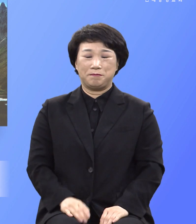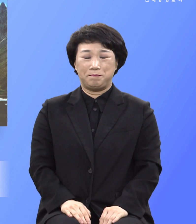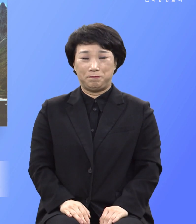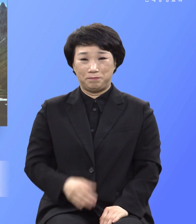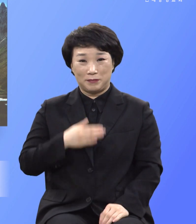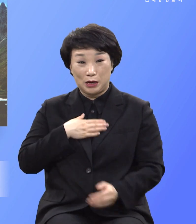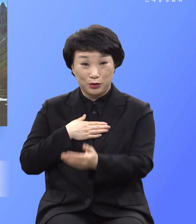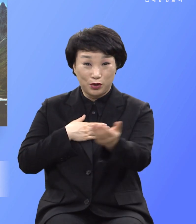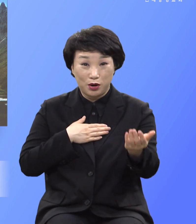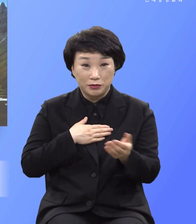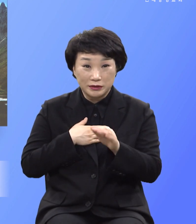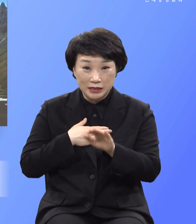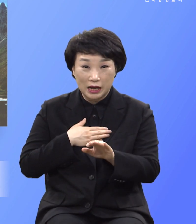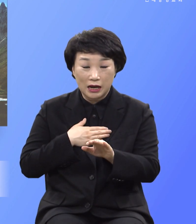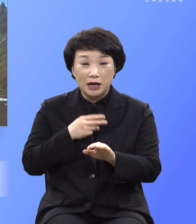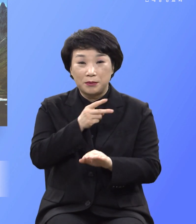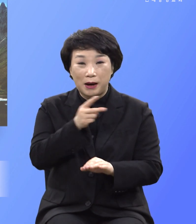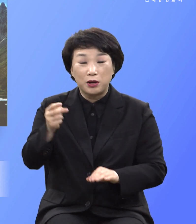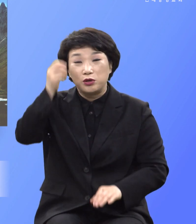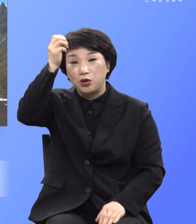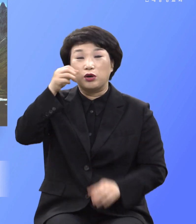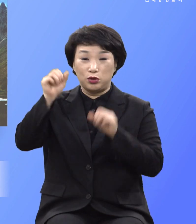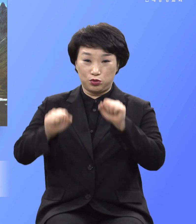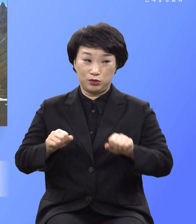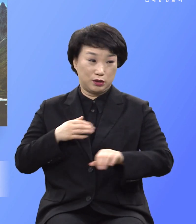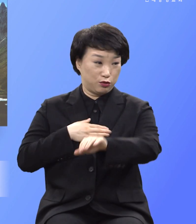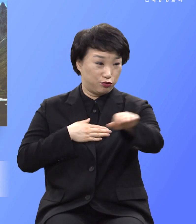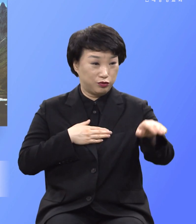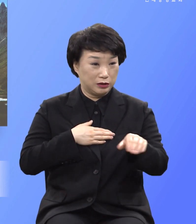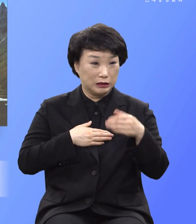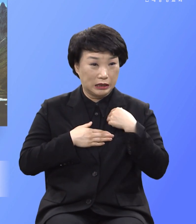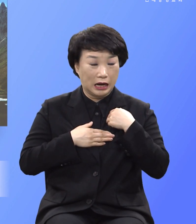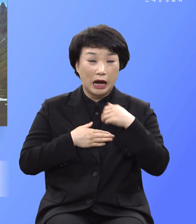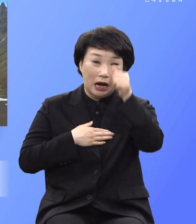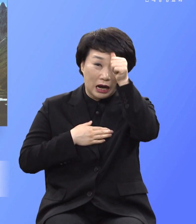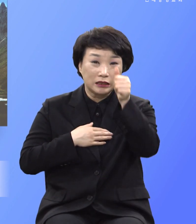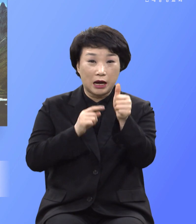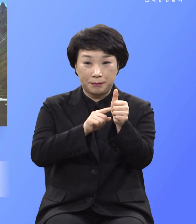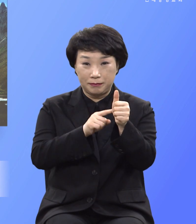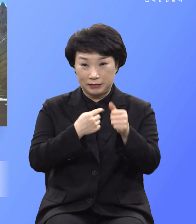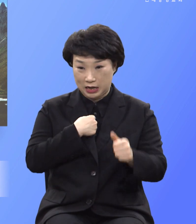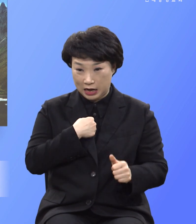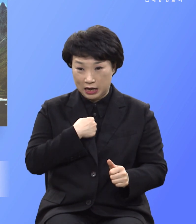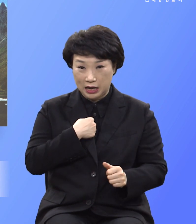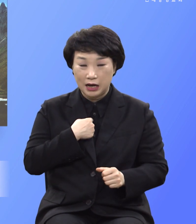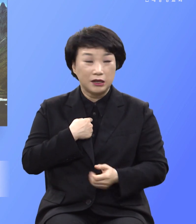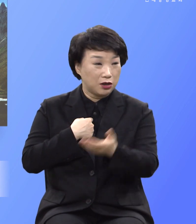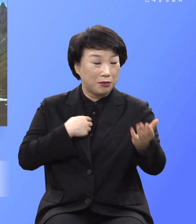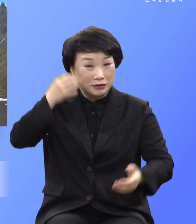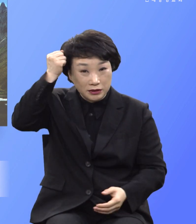여러분들은 바로 영적 존재이기 때문에 내가 아담임을 잊어서는 결코 안 된다 이 말입니다